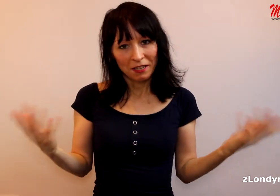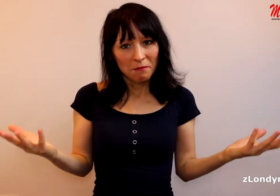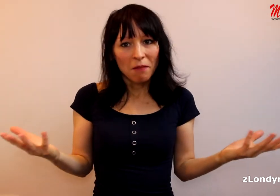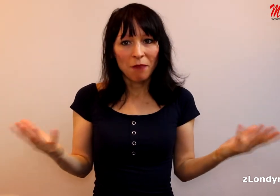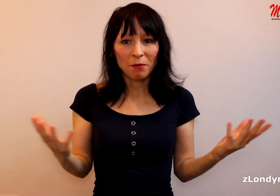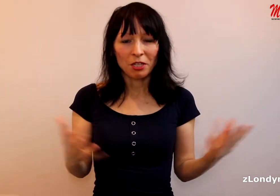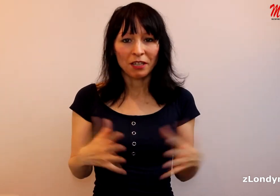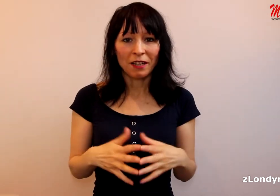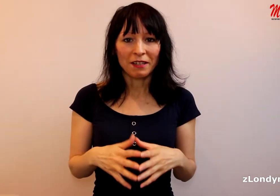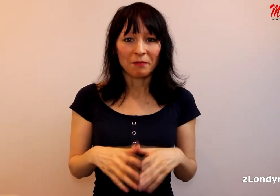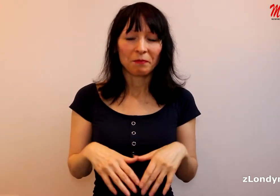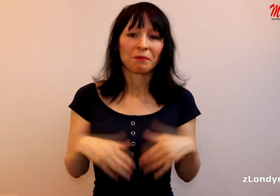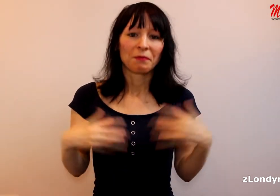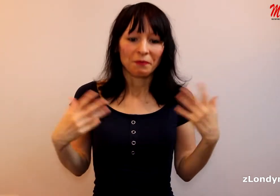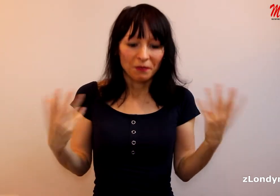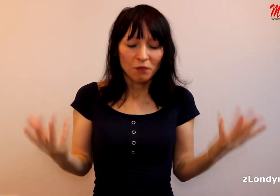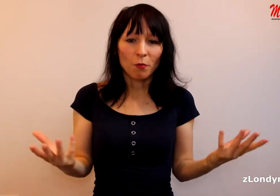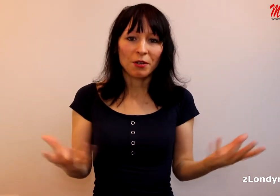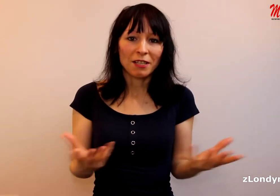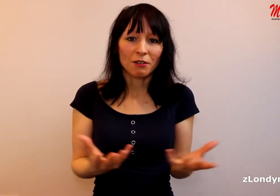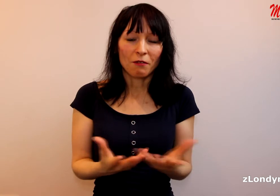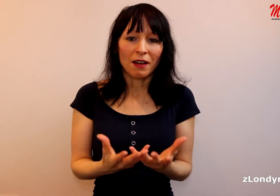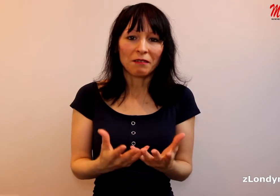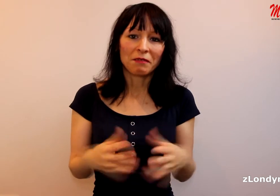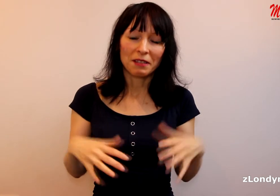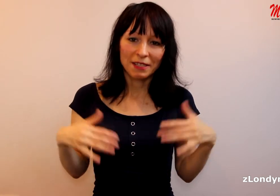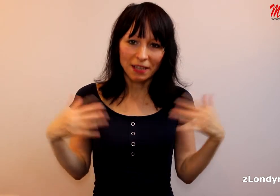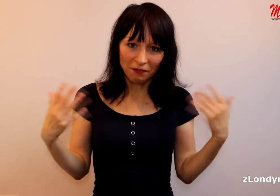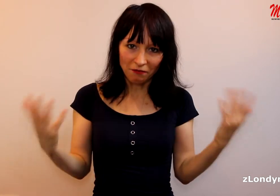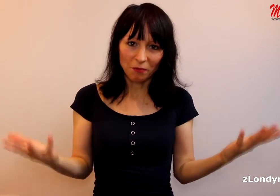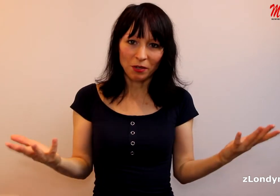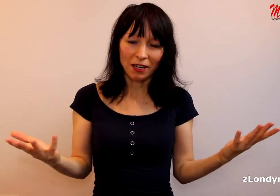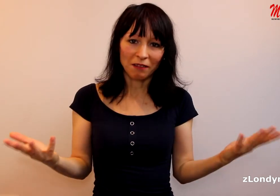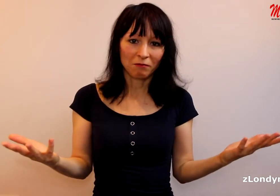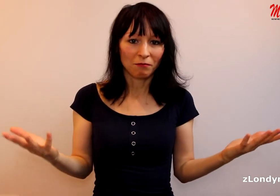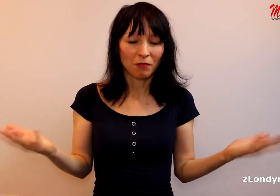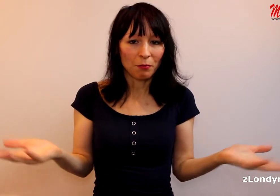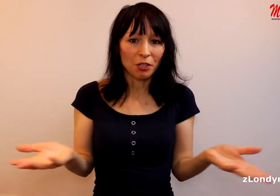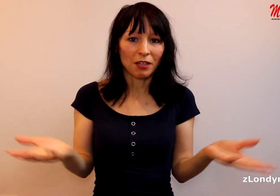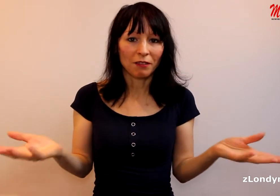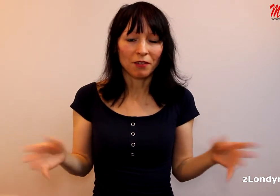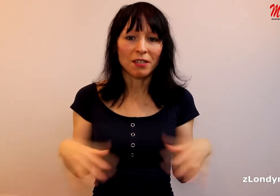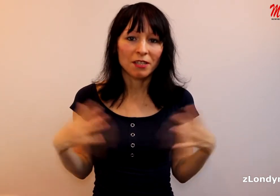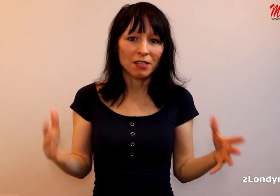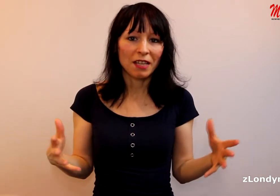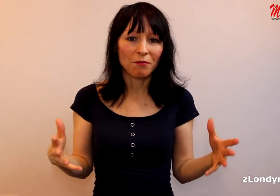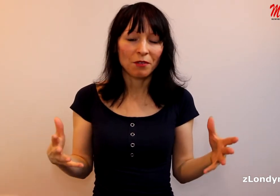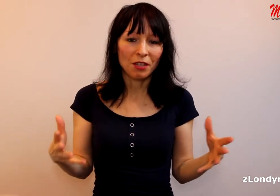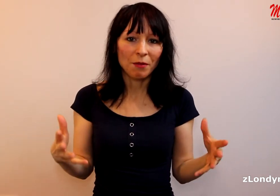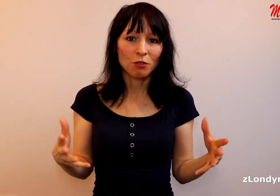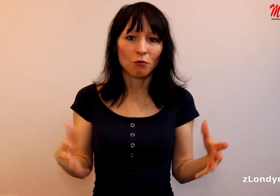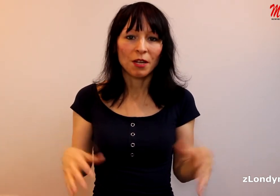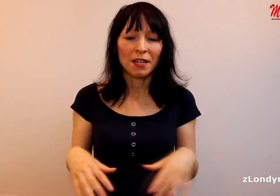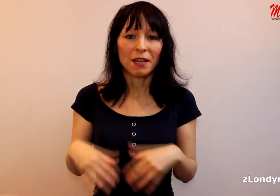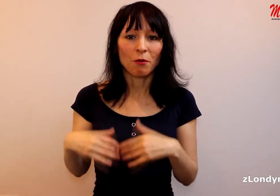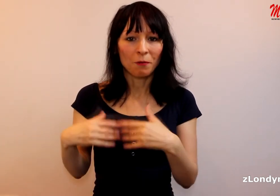Máme příklady. Svoboda slova se vymkla například v nacistickém Německu nebo